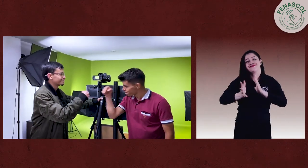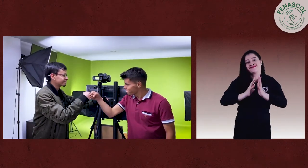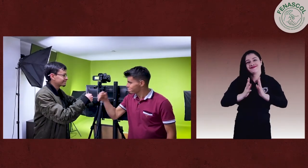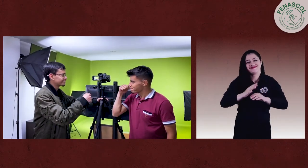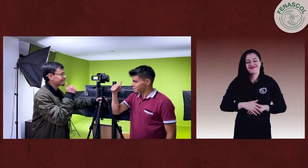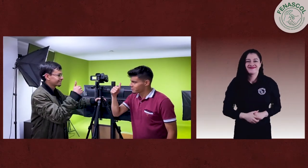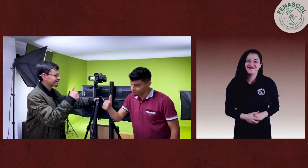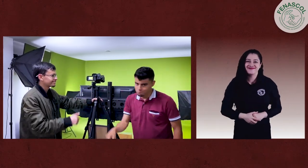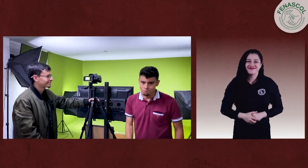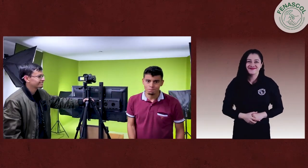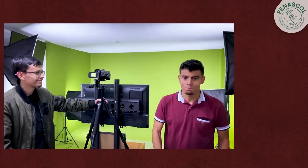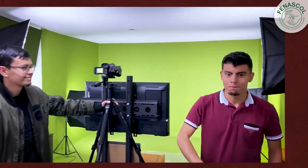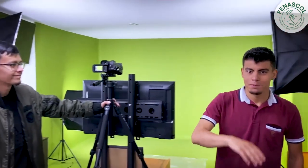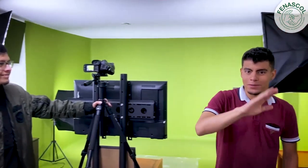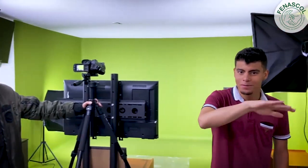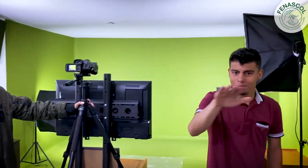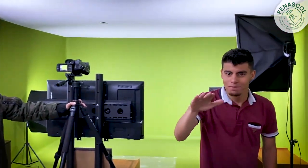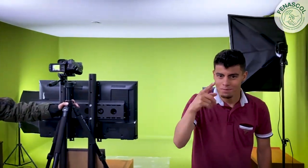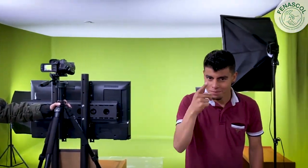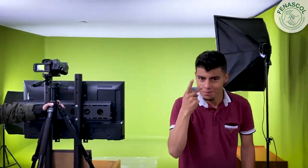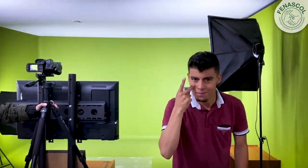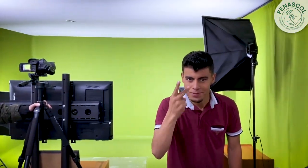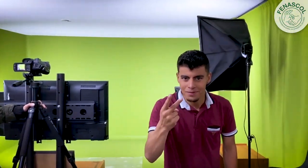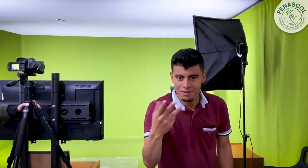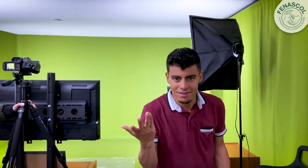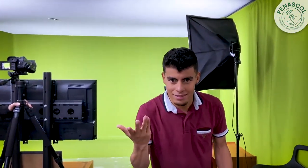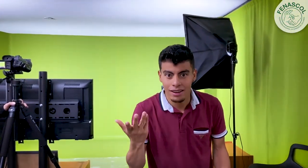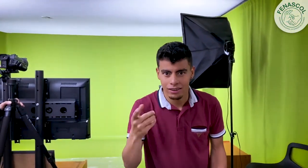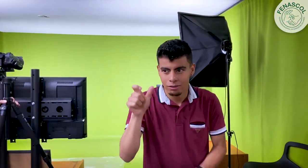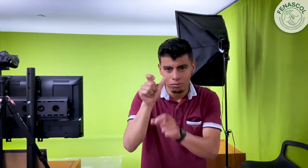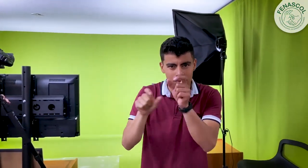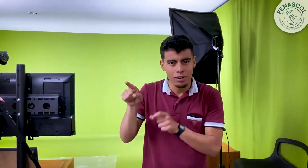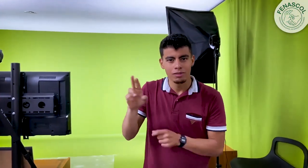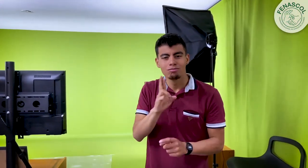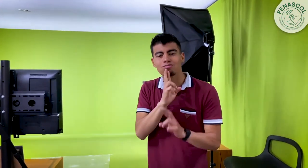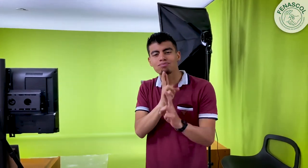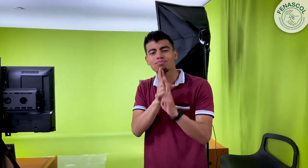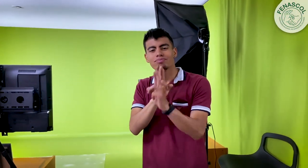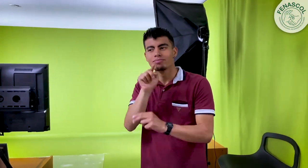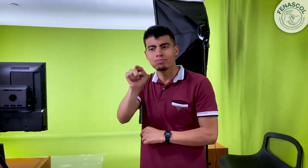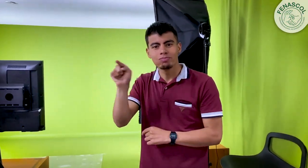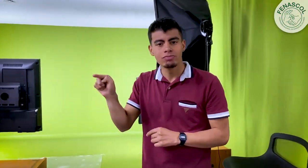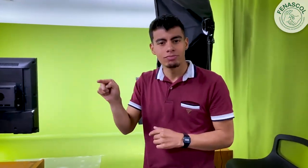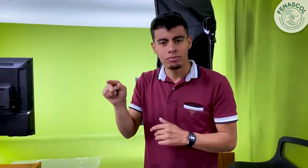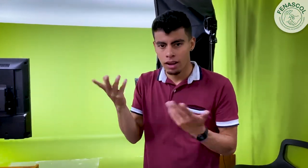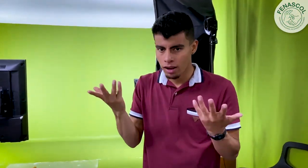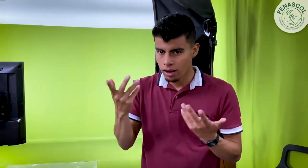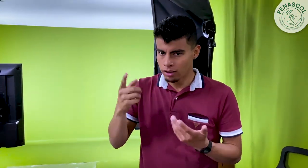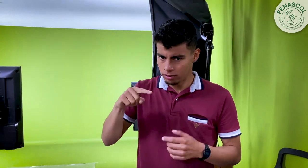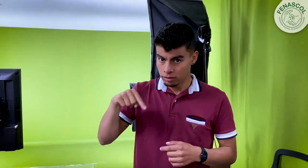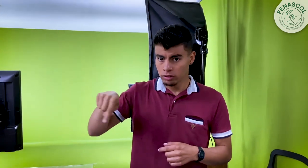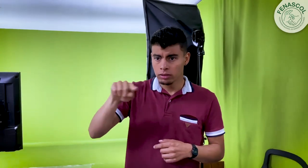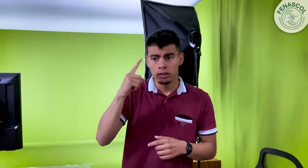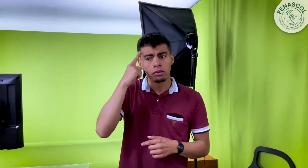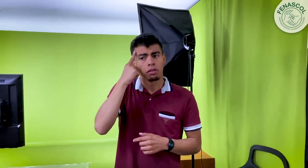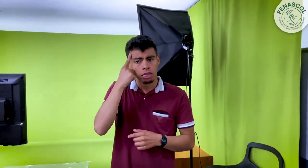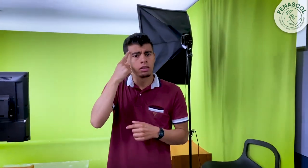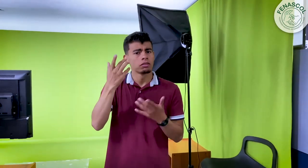bien. Hey, ¿vieron? Varias personas respondieron a esta pregunta y coinciden en que no solo los